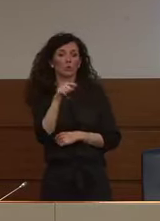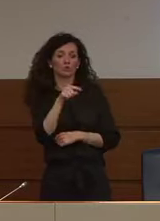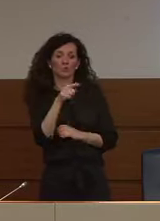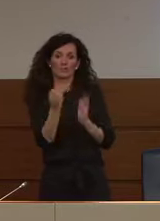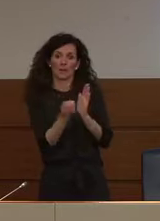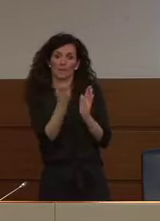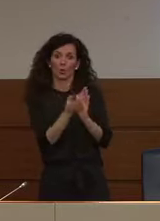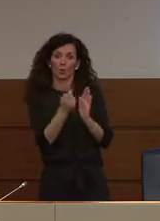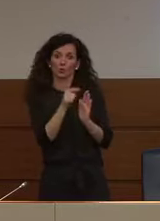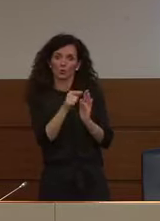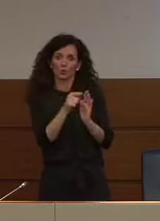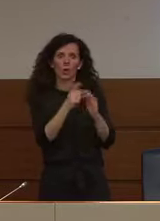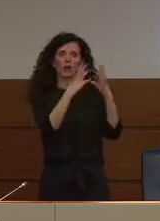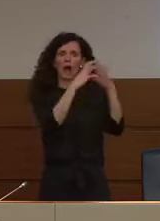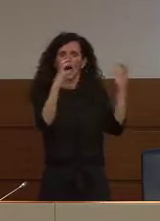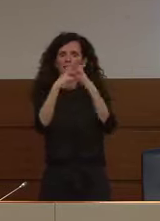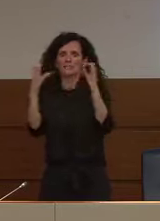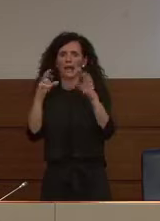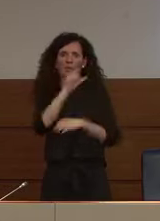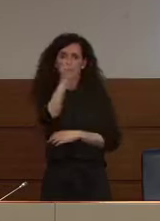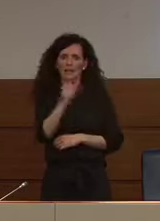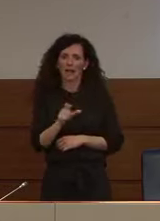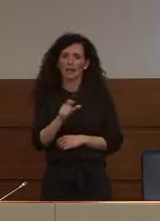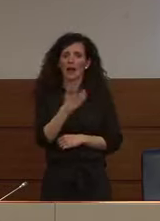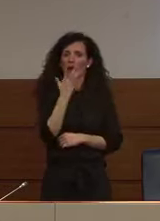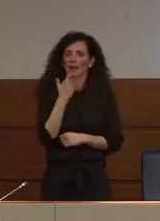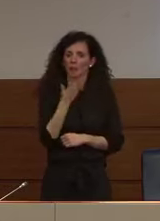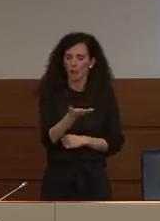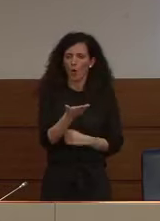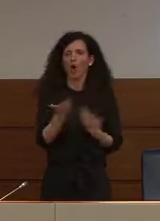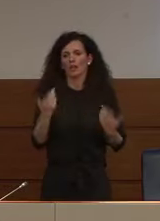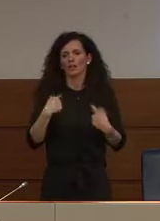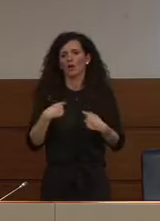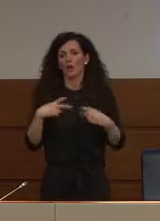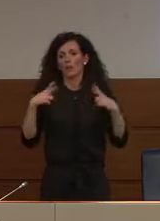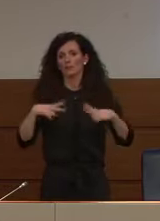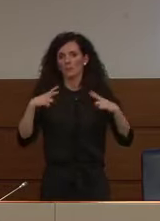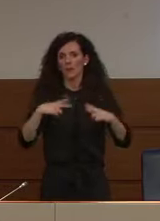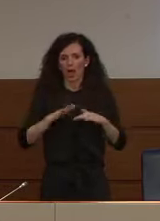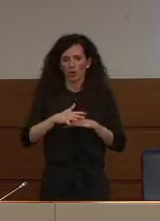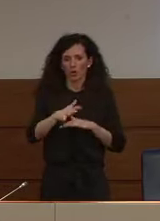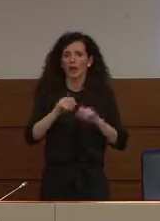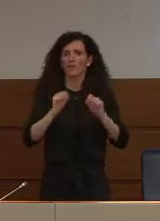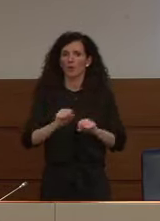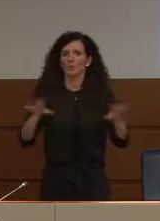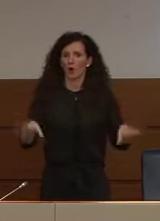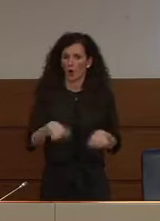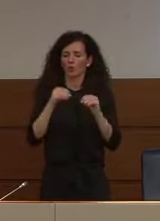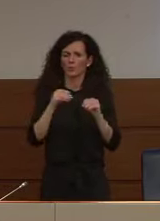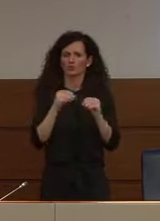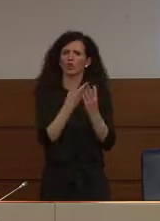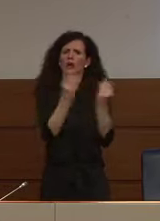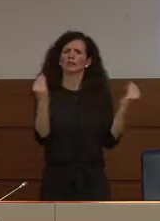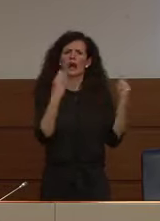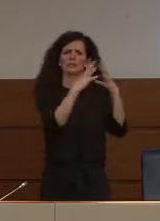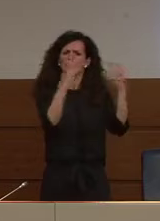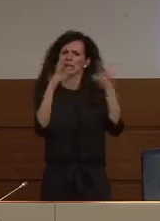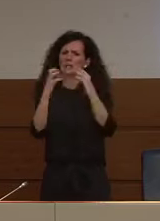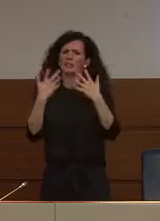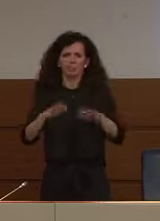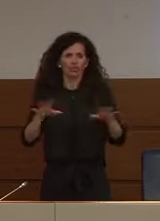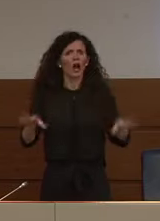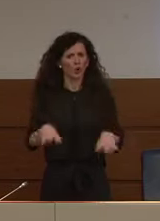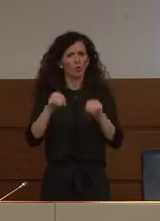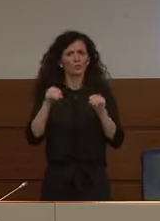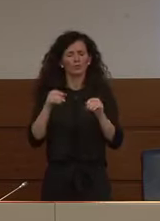immaginiamo che a breve si possa avviare una produzione nazionale molte aziende lo stanno già facendo e ci auguriamo